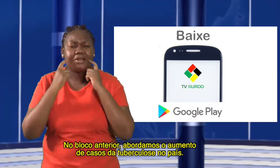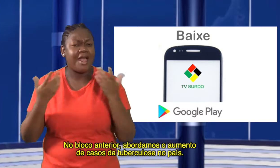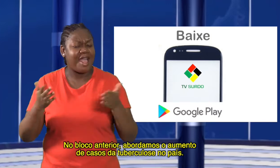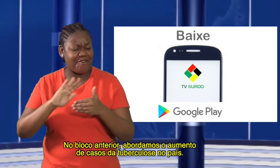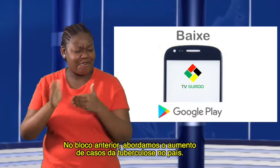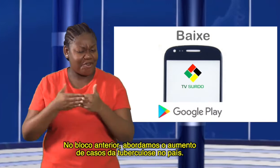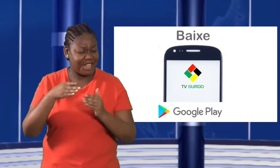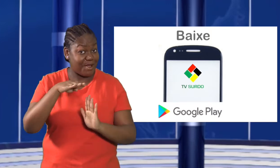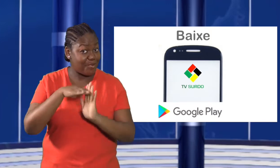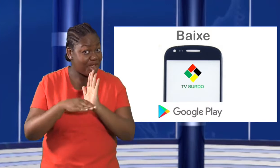tuberculose no país.